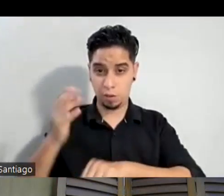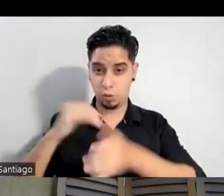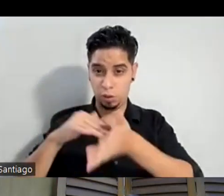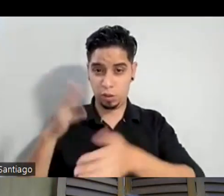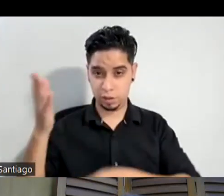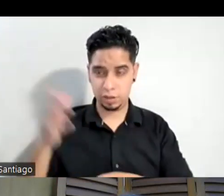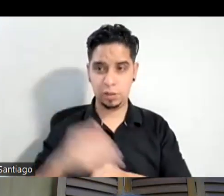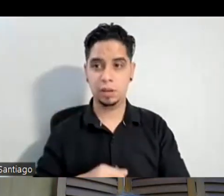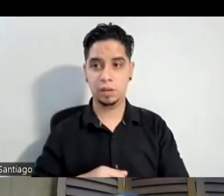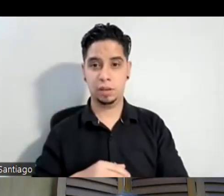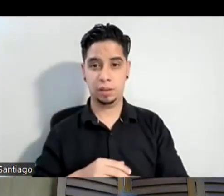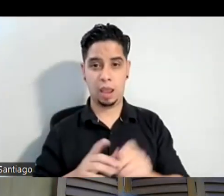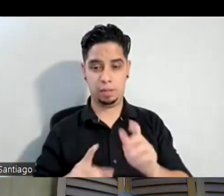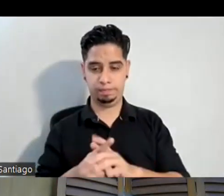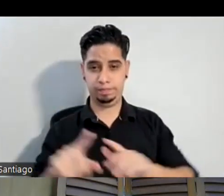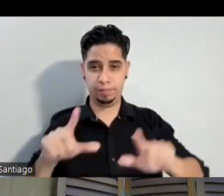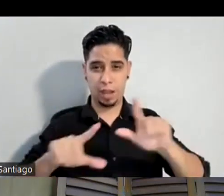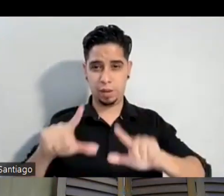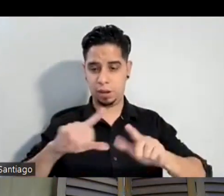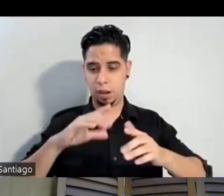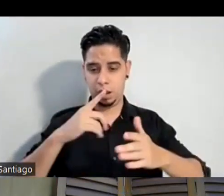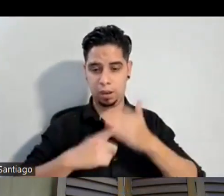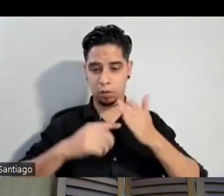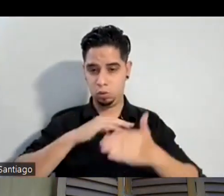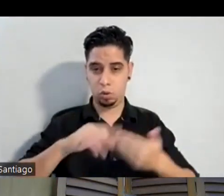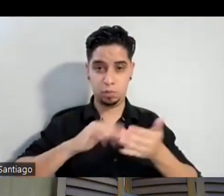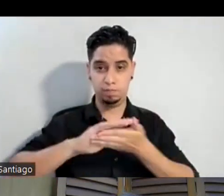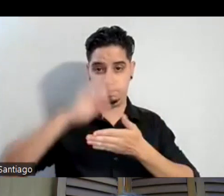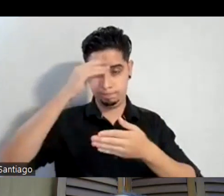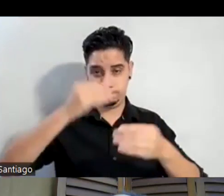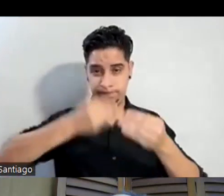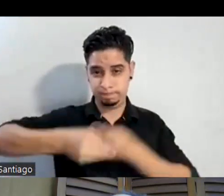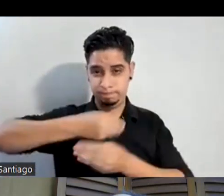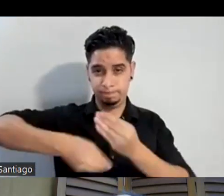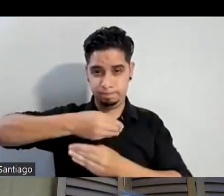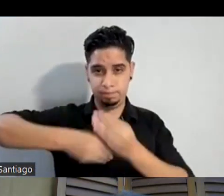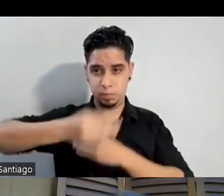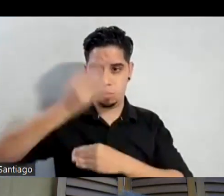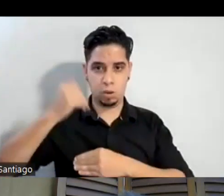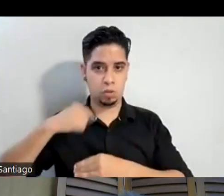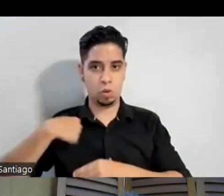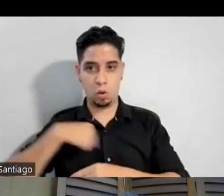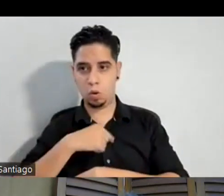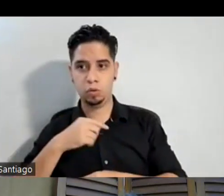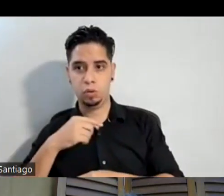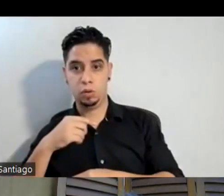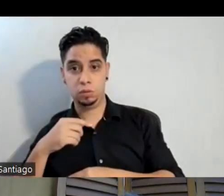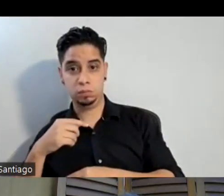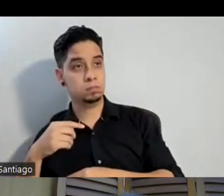laboratorio de aprendizaje continuo de todos porque no porque los que estemos egresados vamos a dejar de aprender seguimos aprendiendo